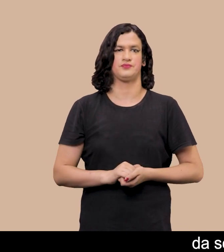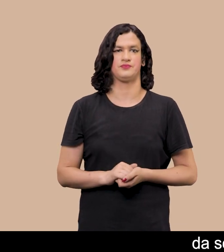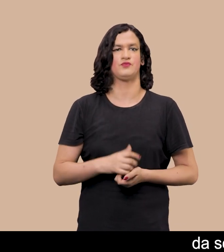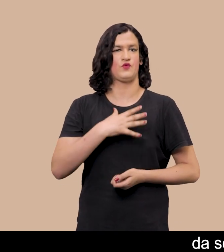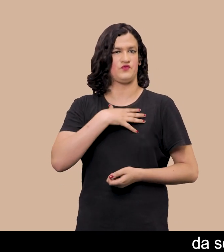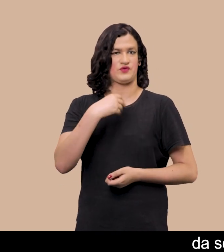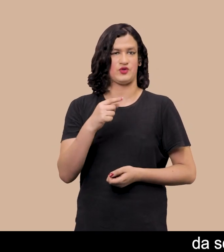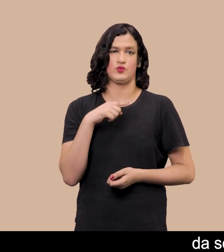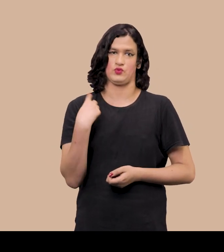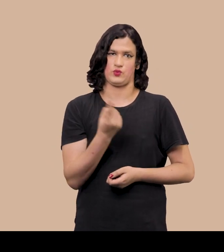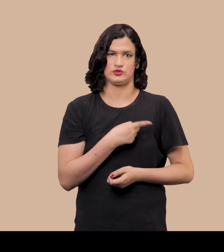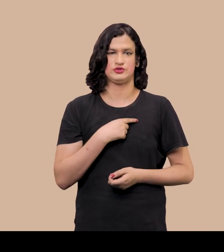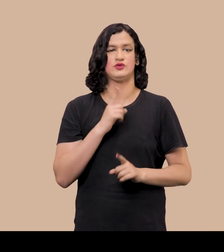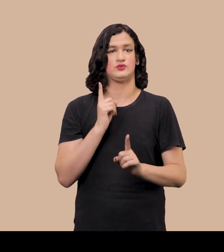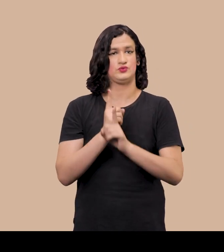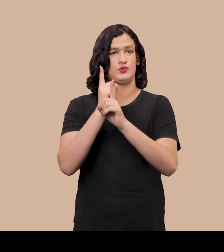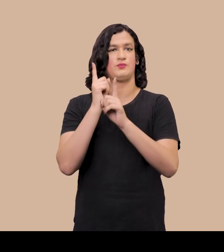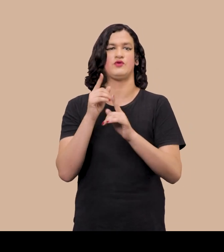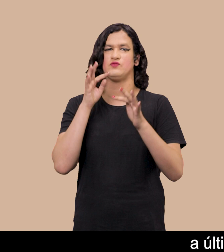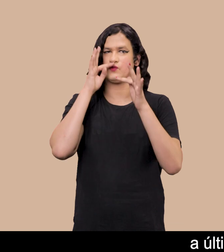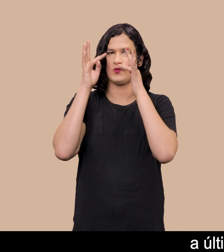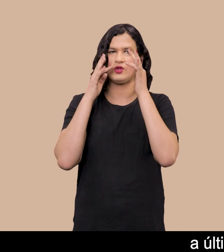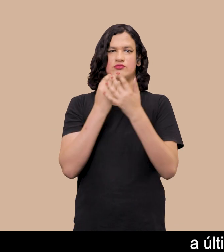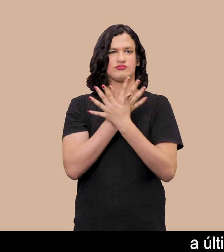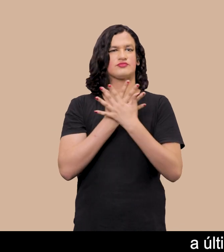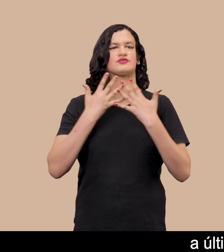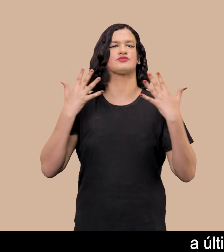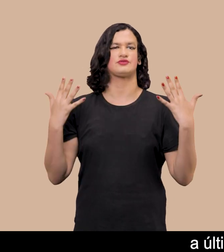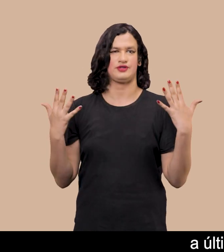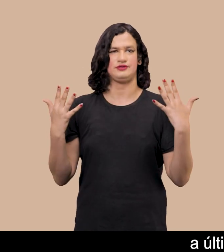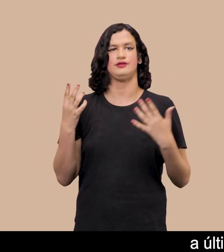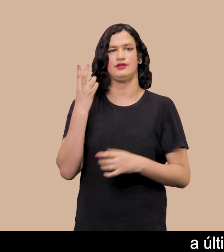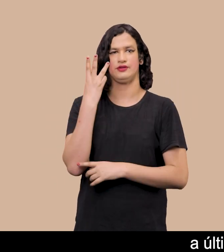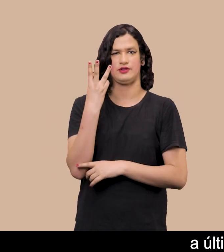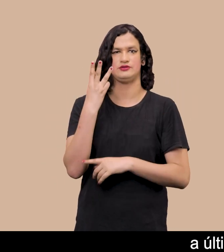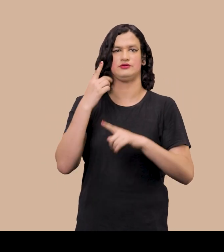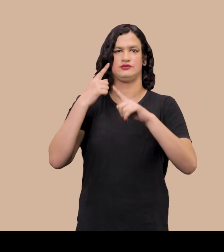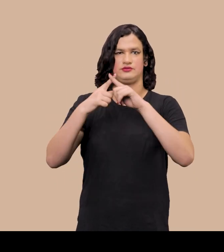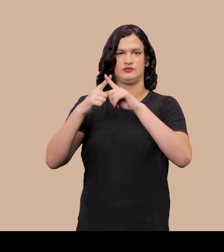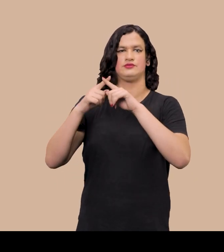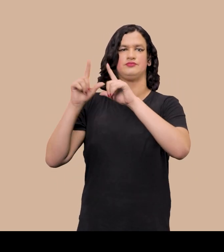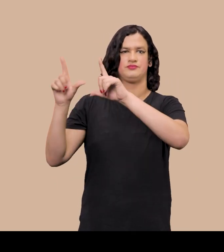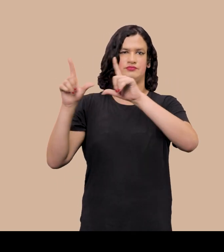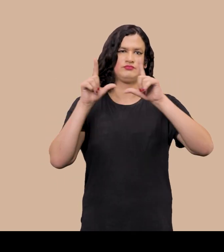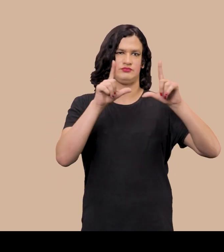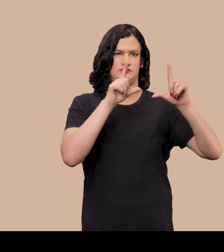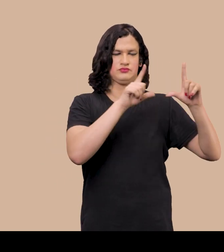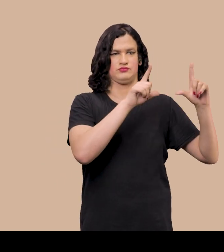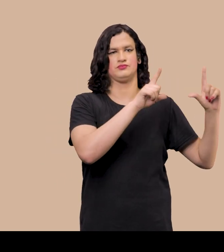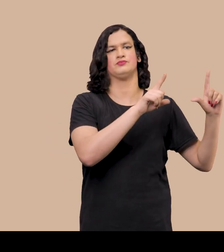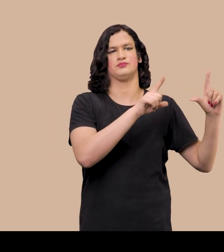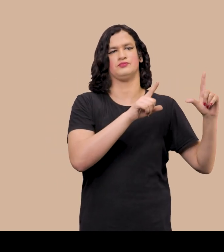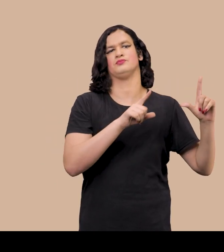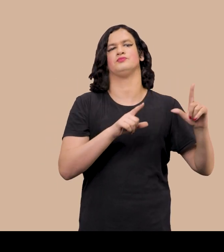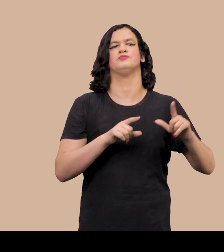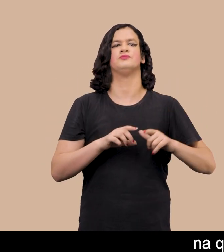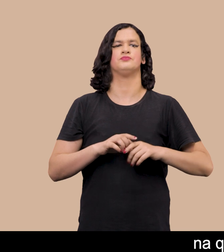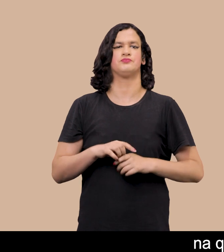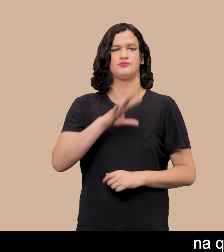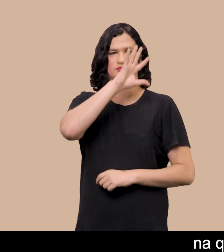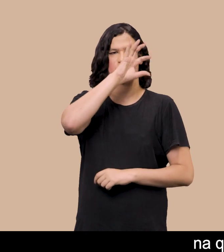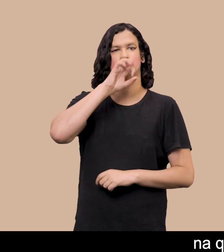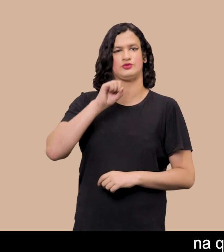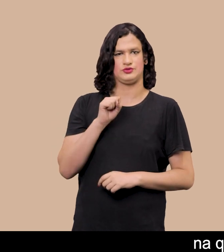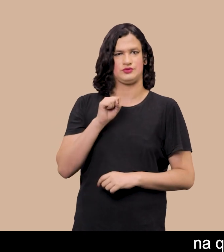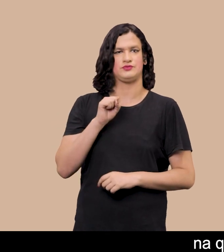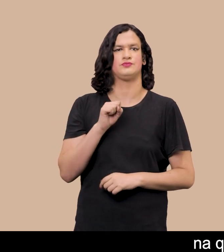Encontro no Jardim, de 2021 A última de uma sequência de três telas Que integram uma variação da série Na